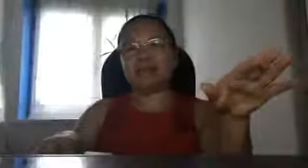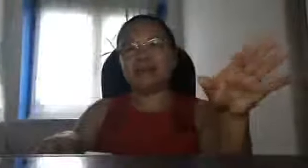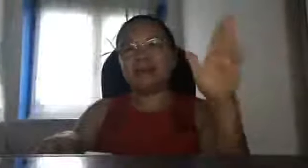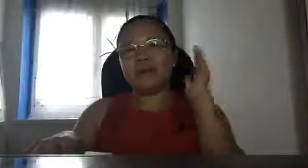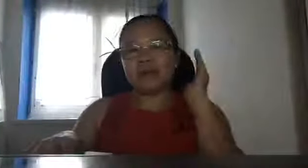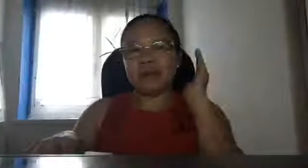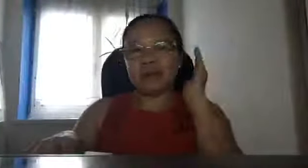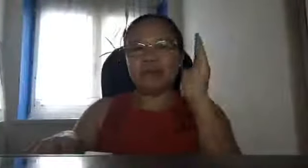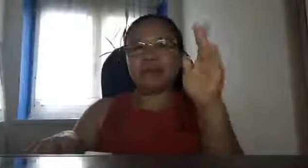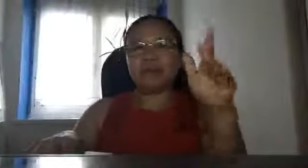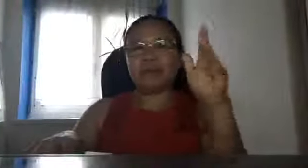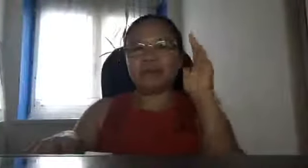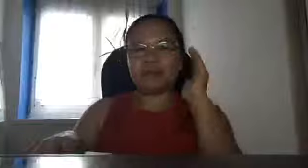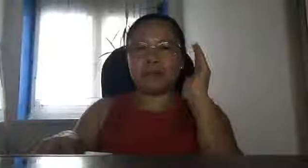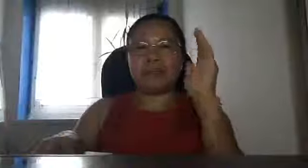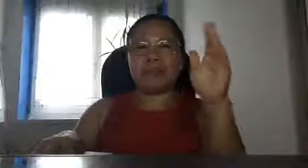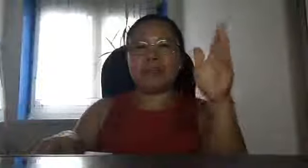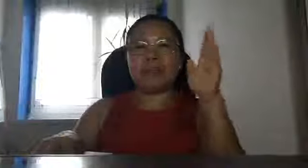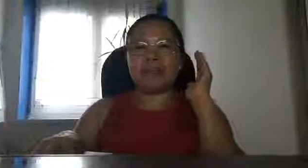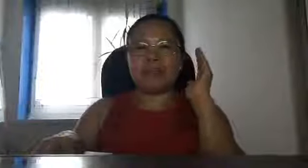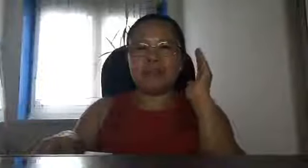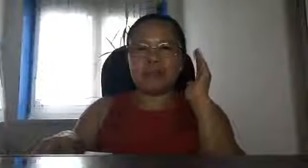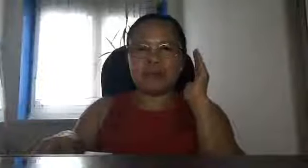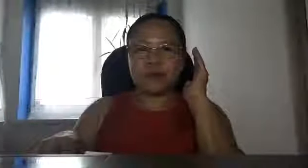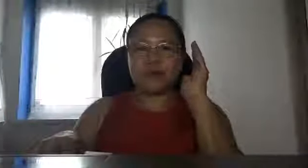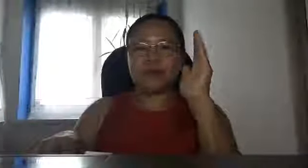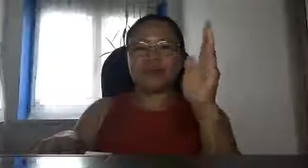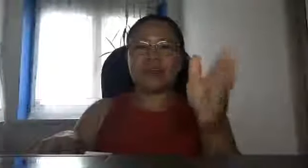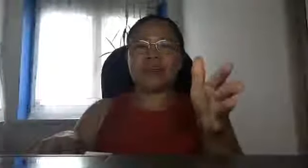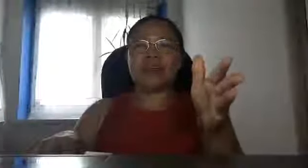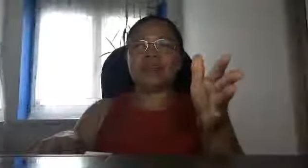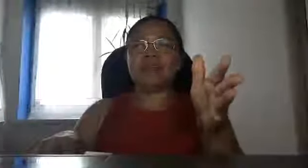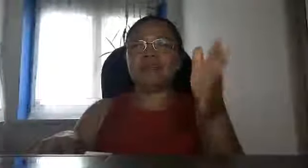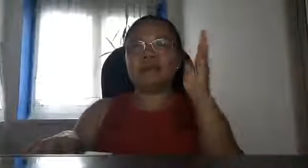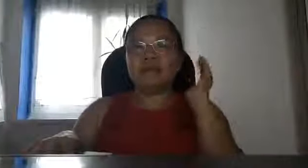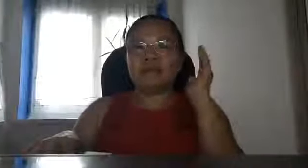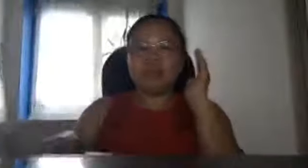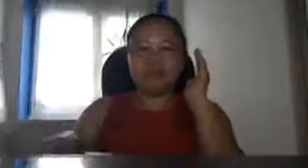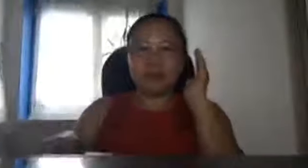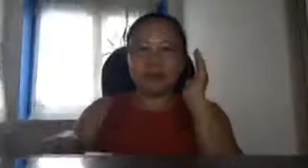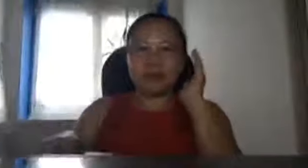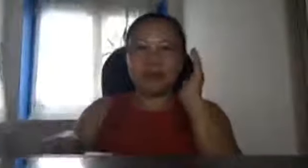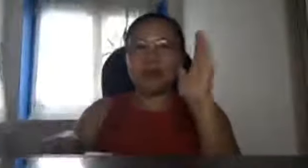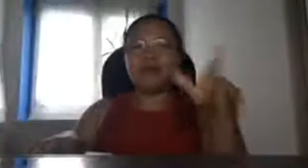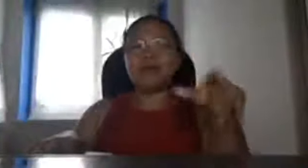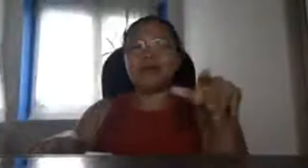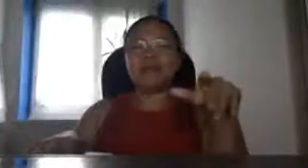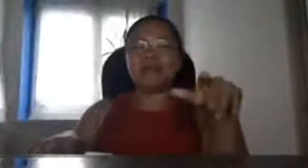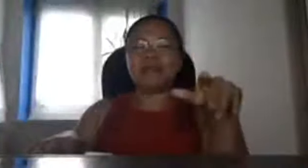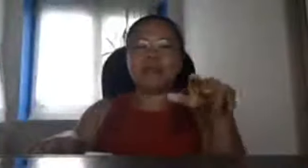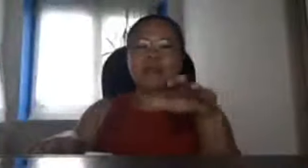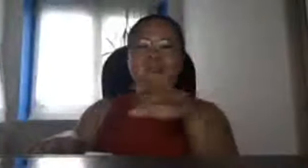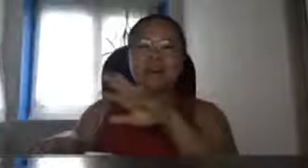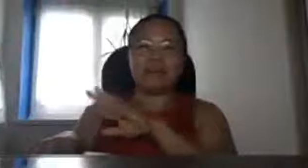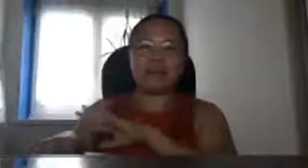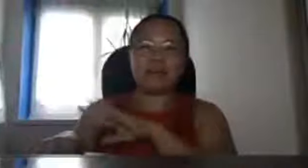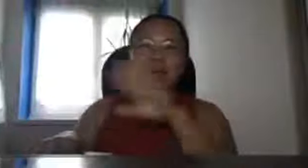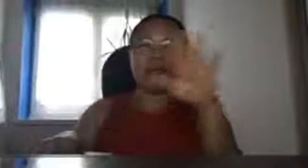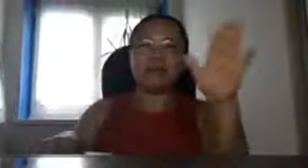we are always praying for your health for your whole family and for the whole